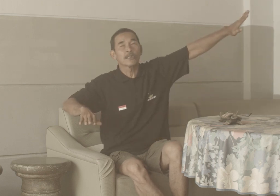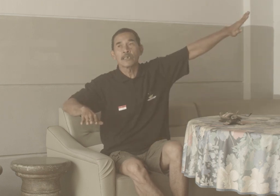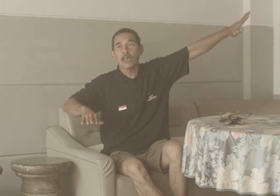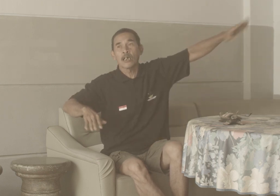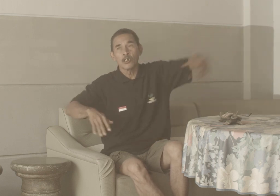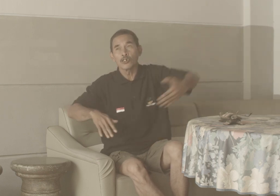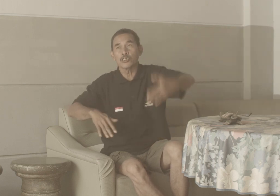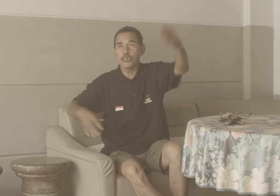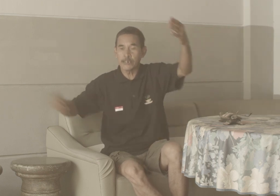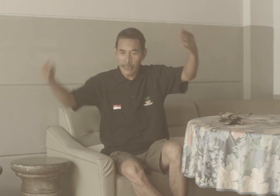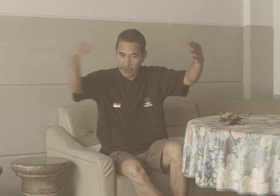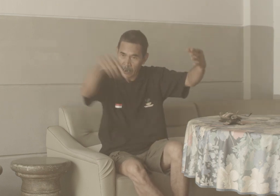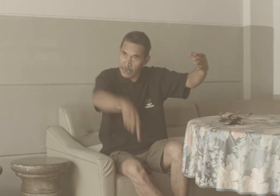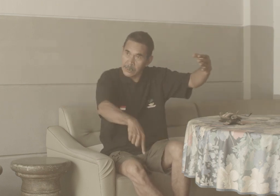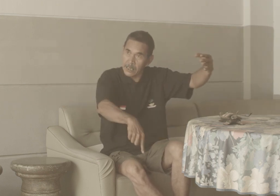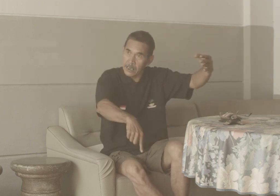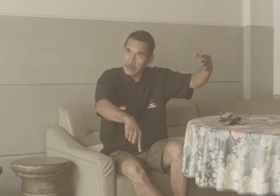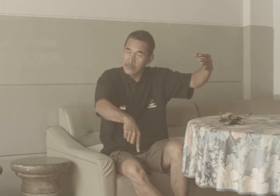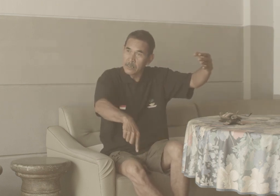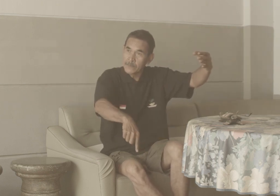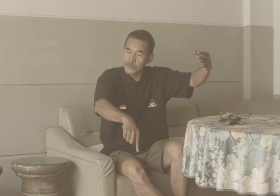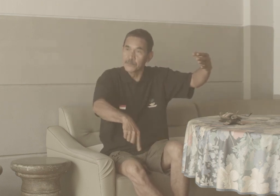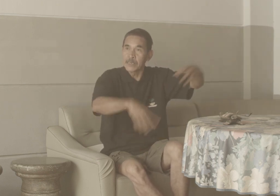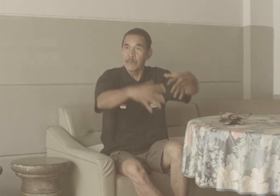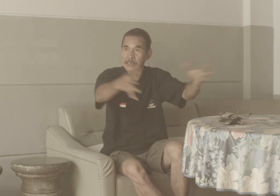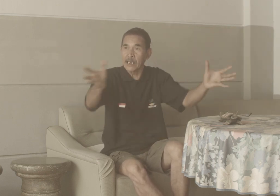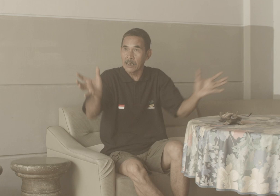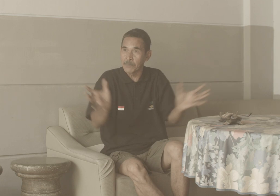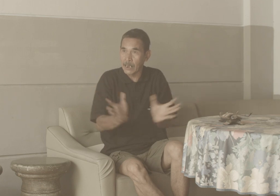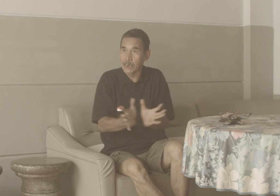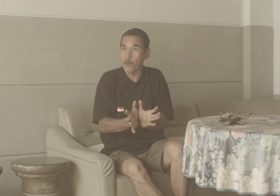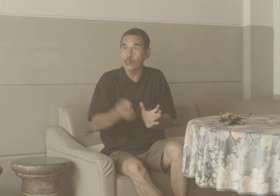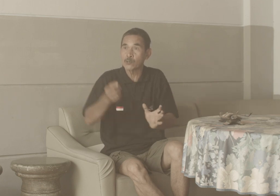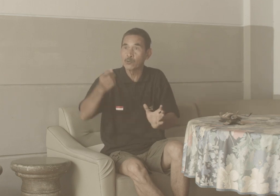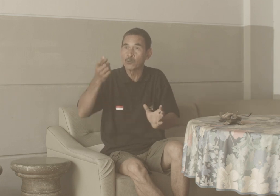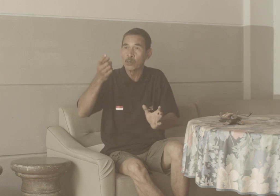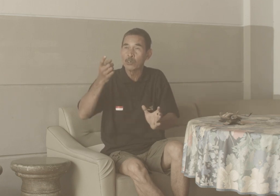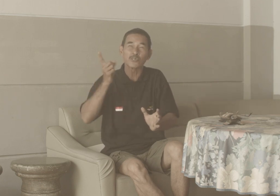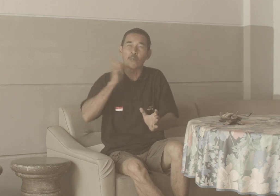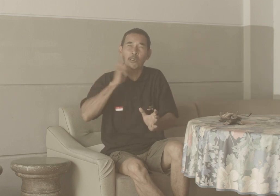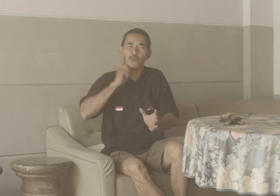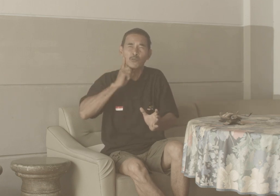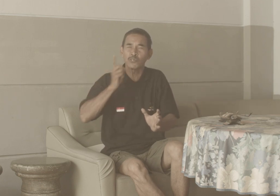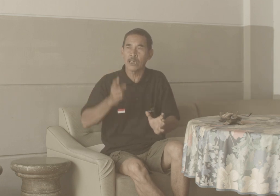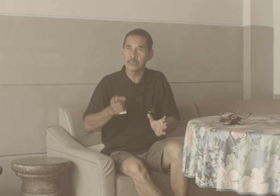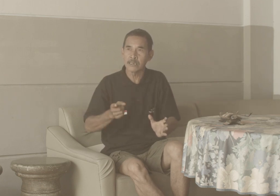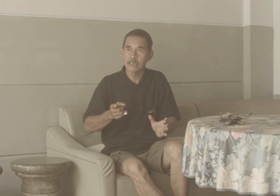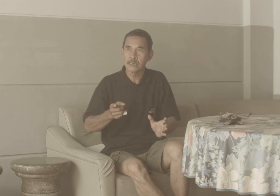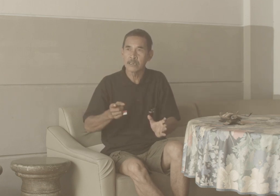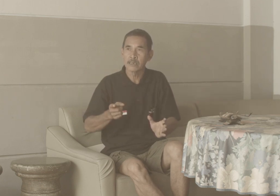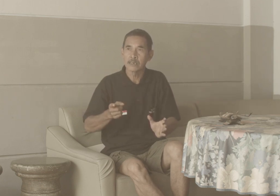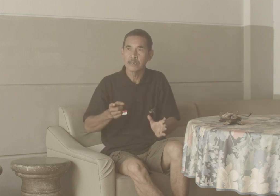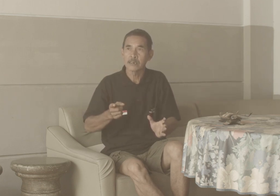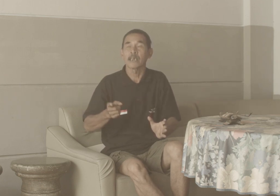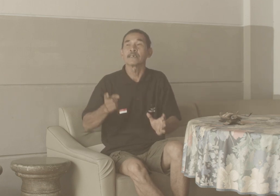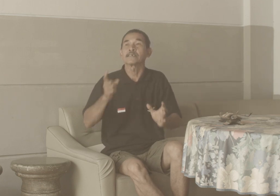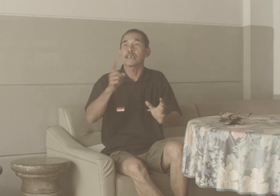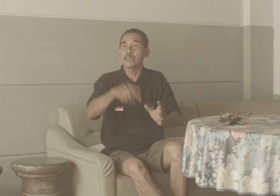Ya Tinggi Disana tinggal Masyarakat Bengkali Waktu Jaman dulu Sekali Nah disana